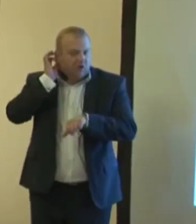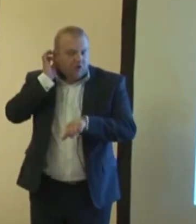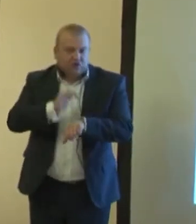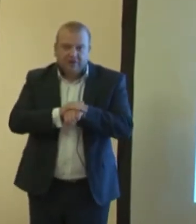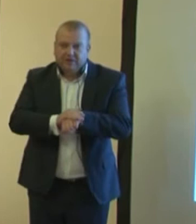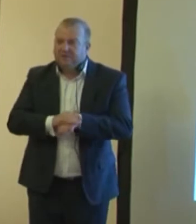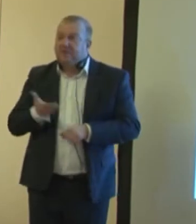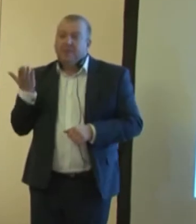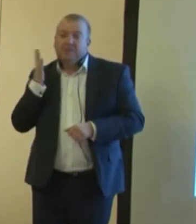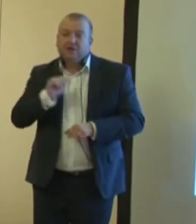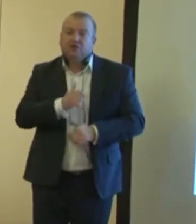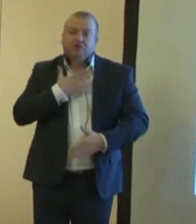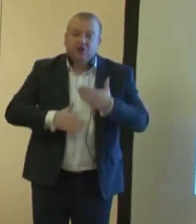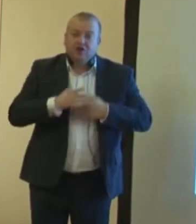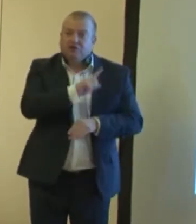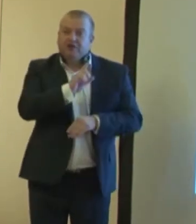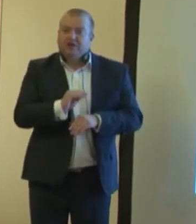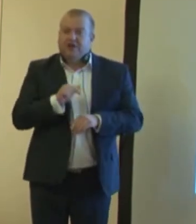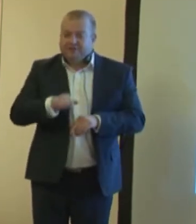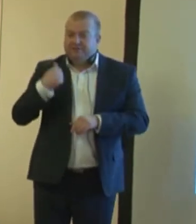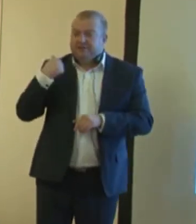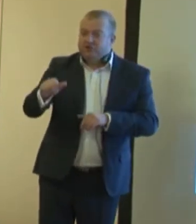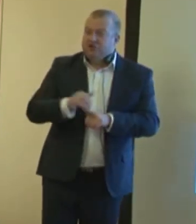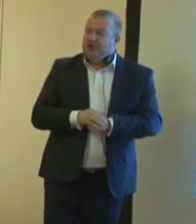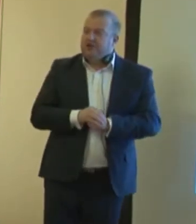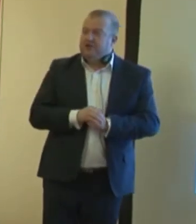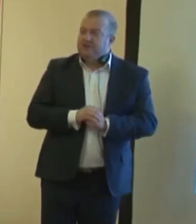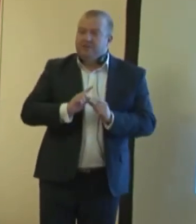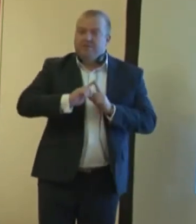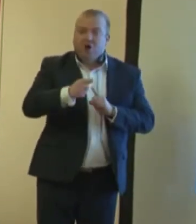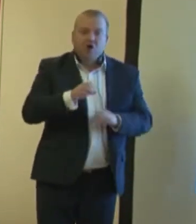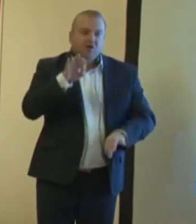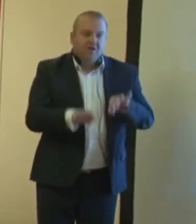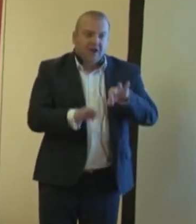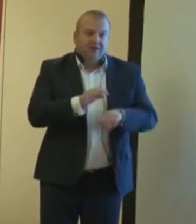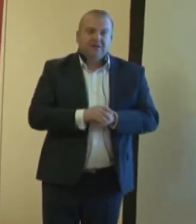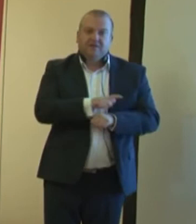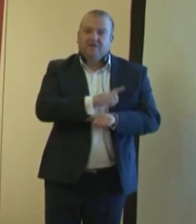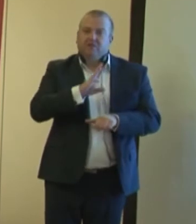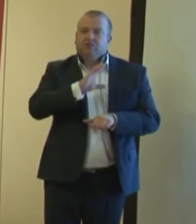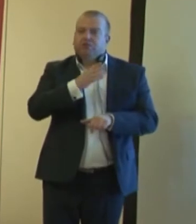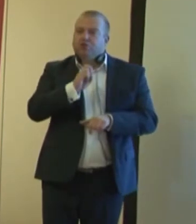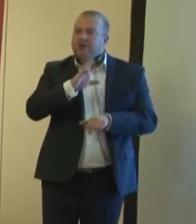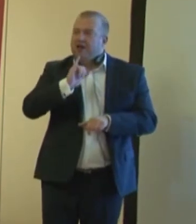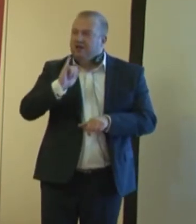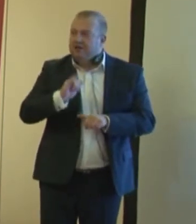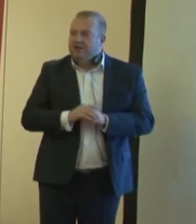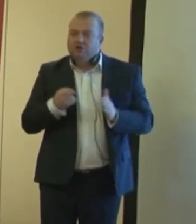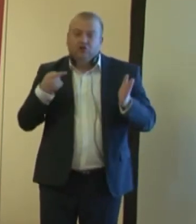Bardzo się cieszę, że właśnie tydzień po konferencji w Brukseli dotyczącej